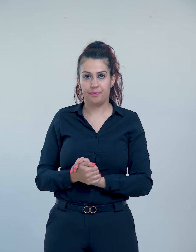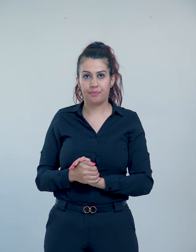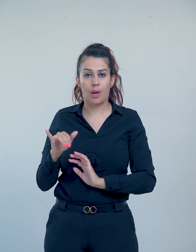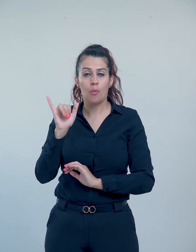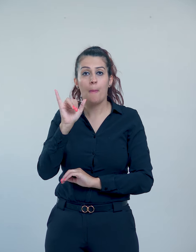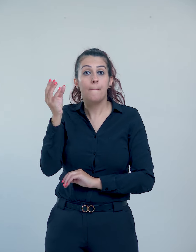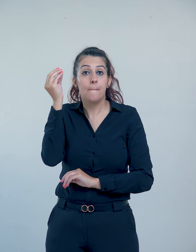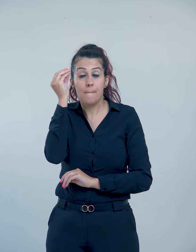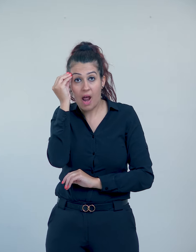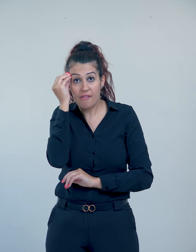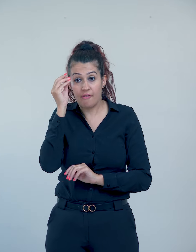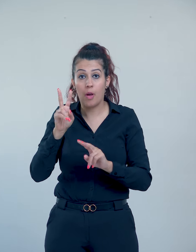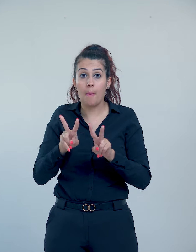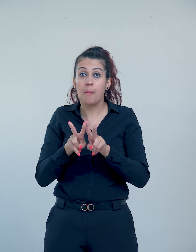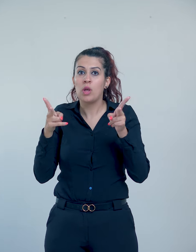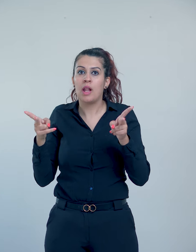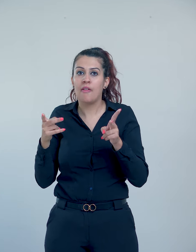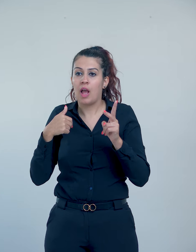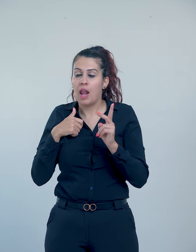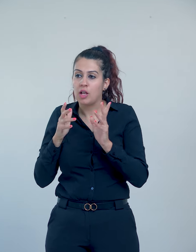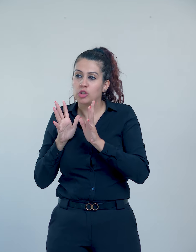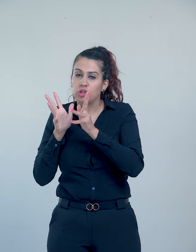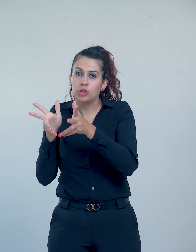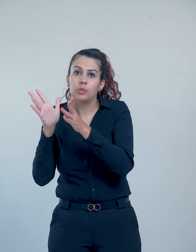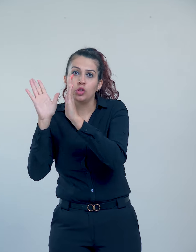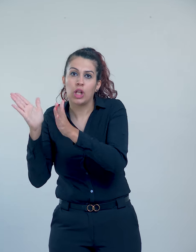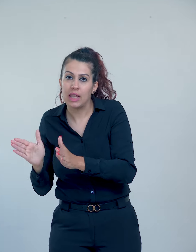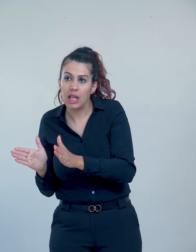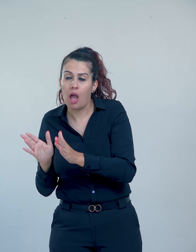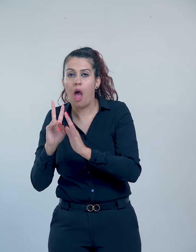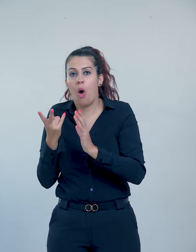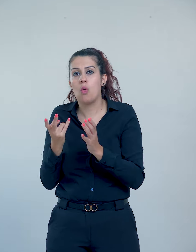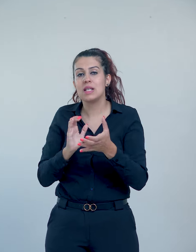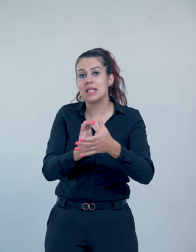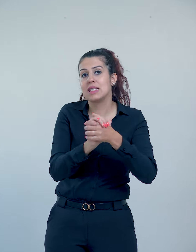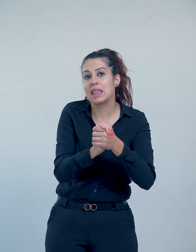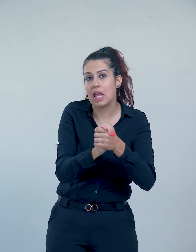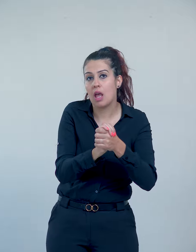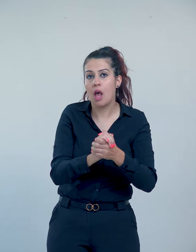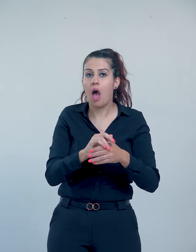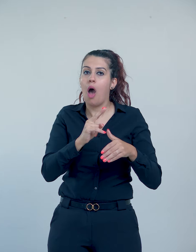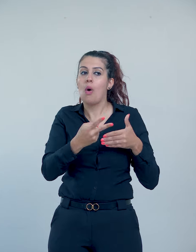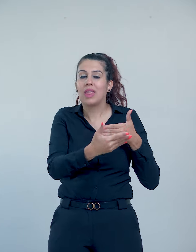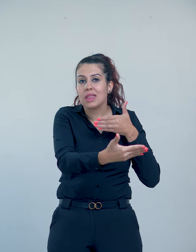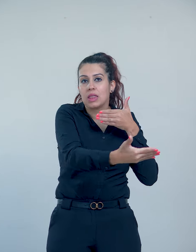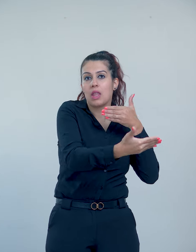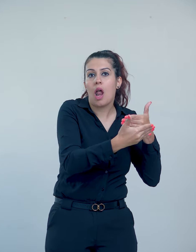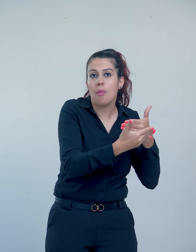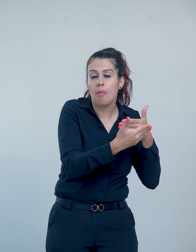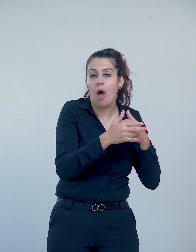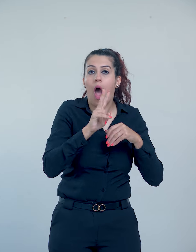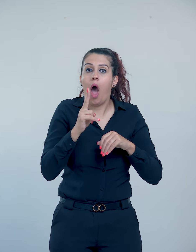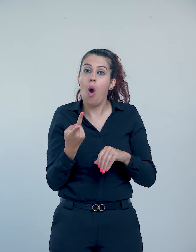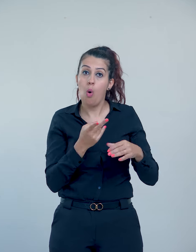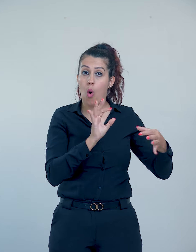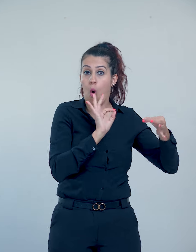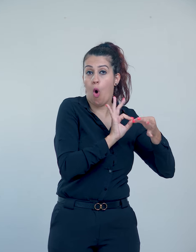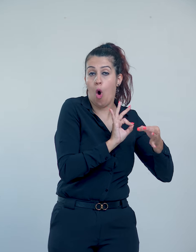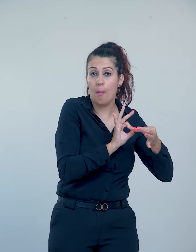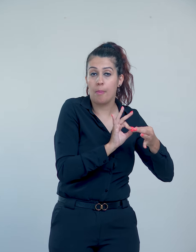بين الانجذاب الجسدي والصداقة والتقارب والحب والالتزام تجاه